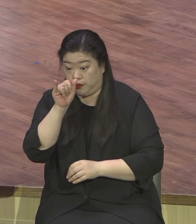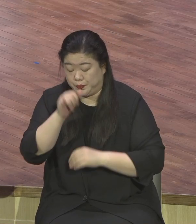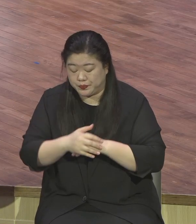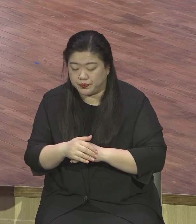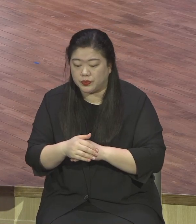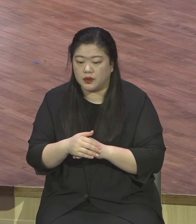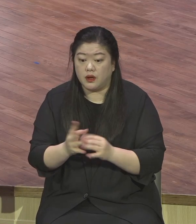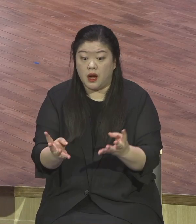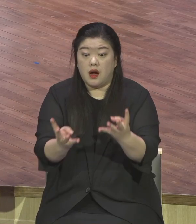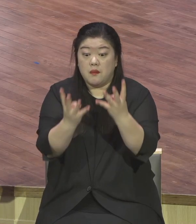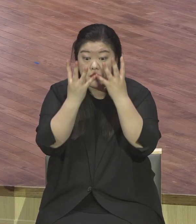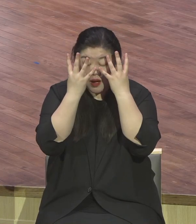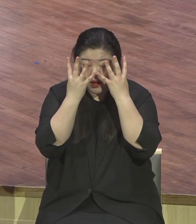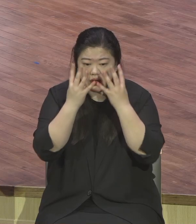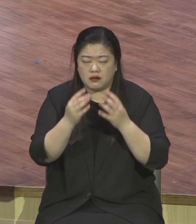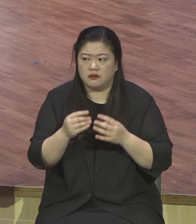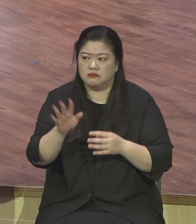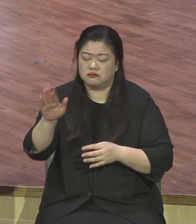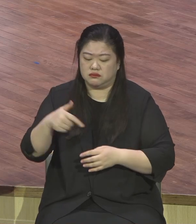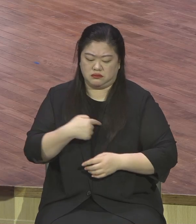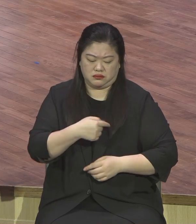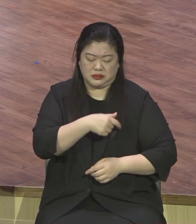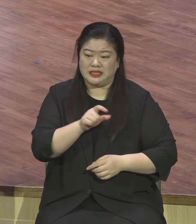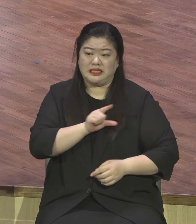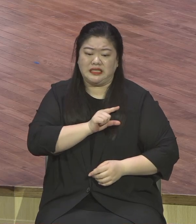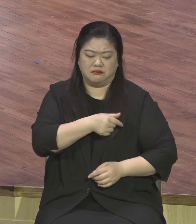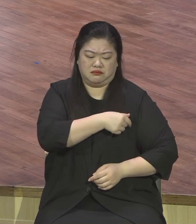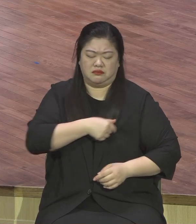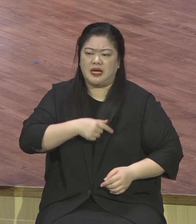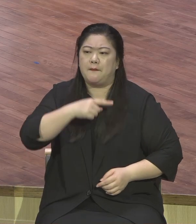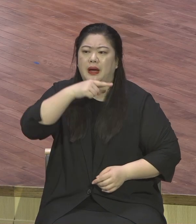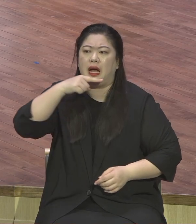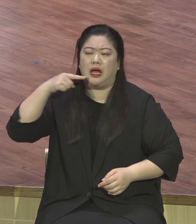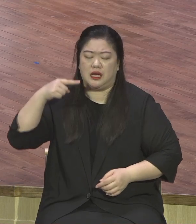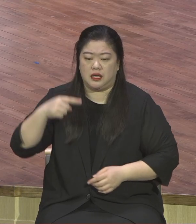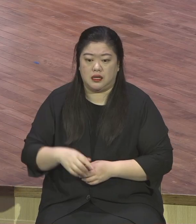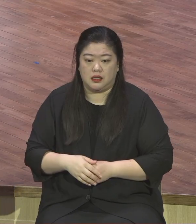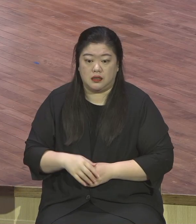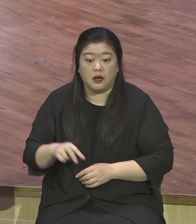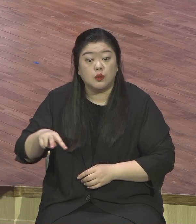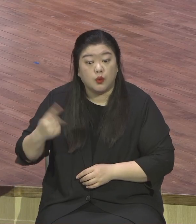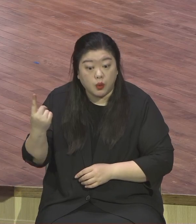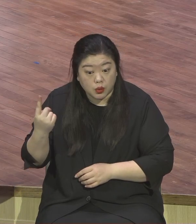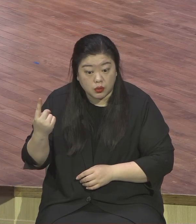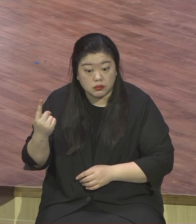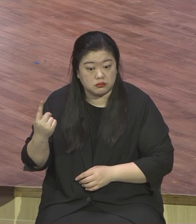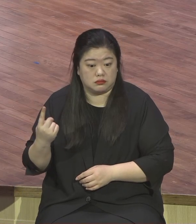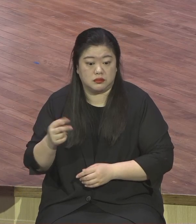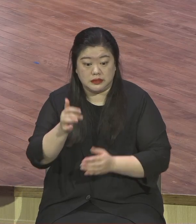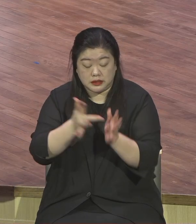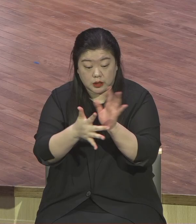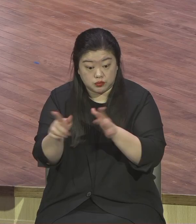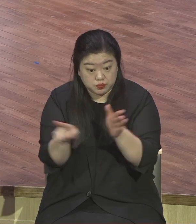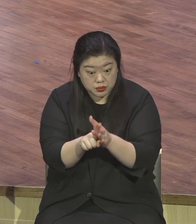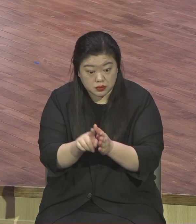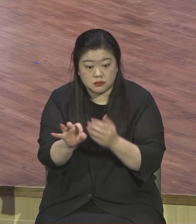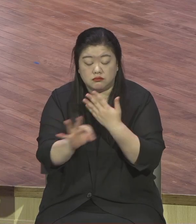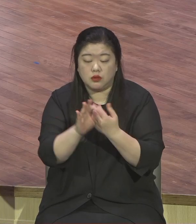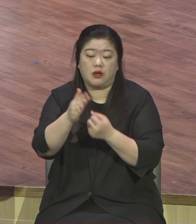순간에 재산 받아요 여러 일과족 일곱명을 다 죽인 고재봉이가 쇼고 쇼고랑 차고 그거는 큰